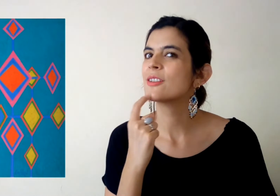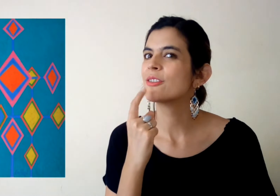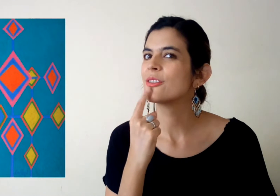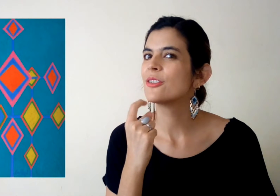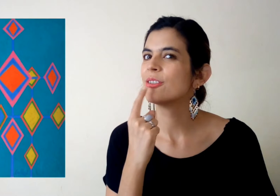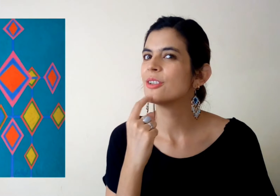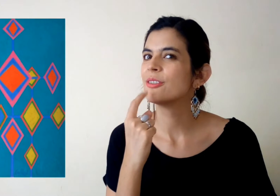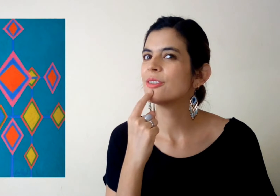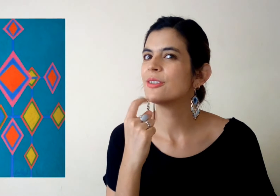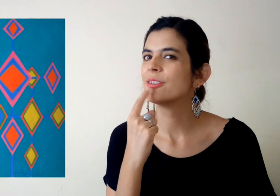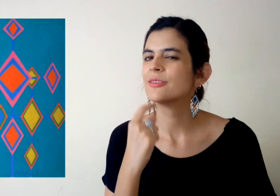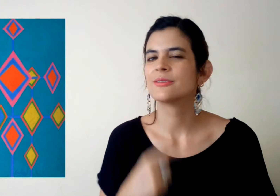Rojo.